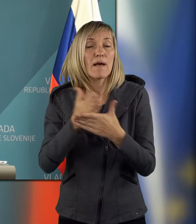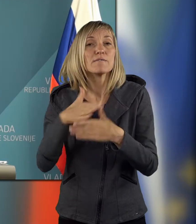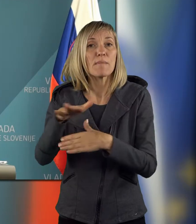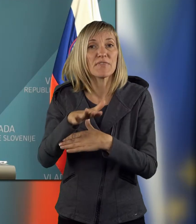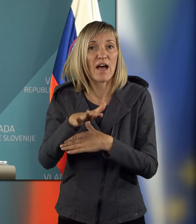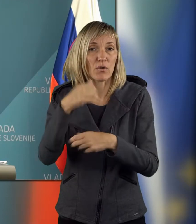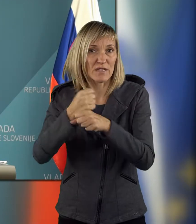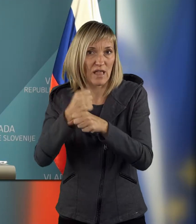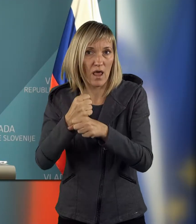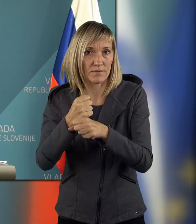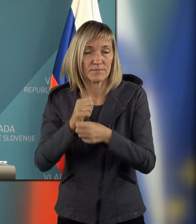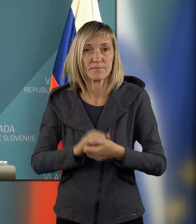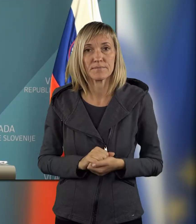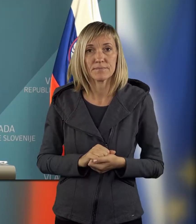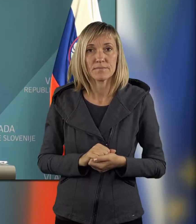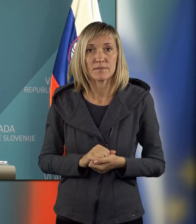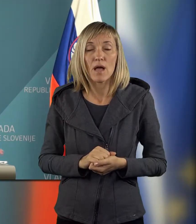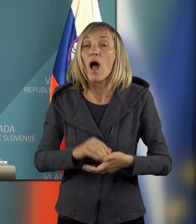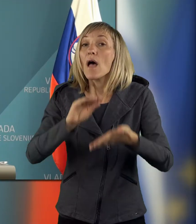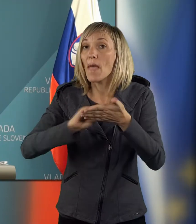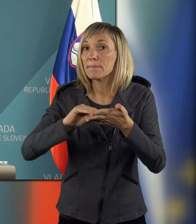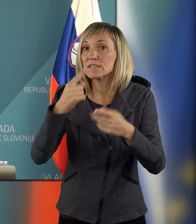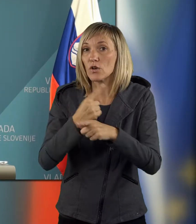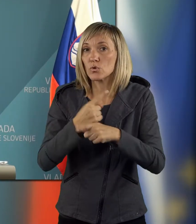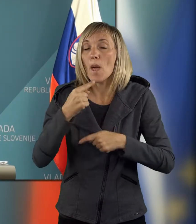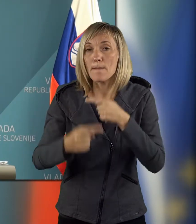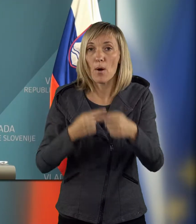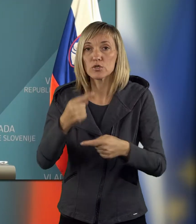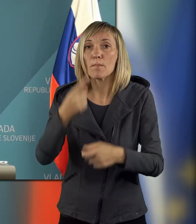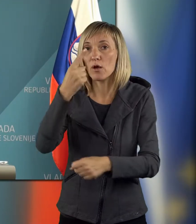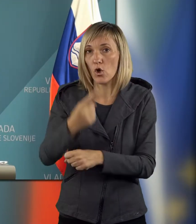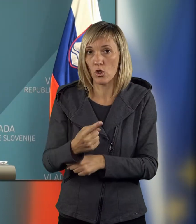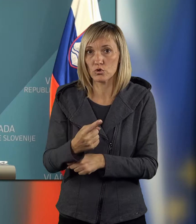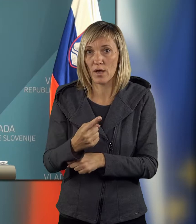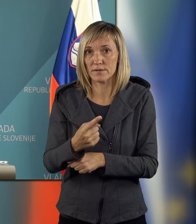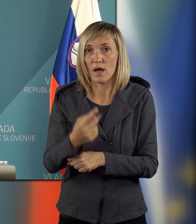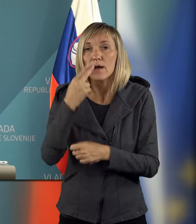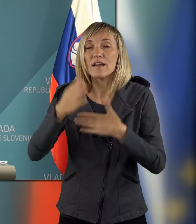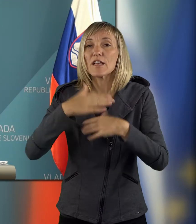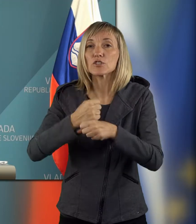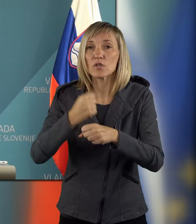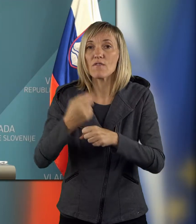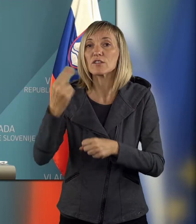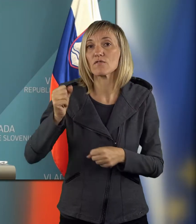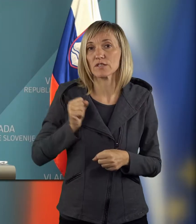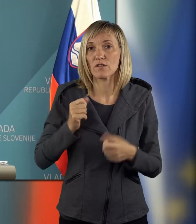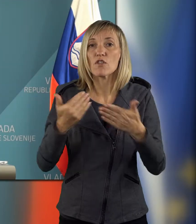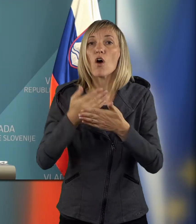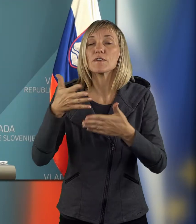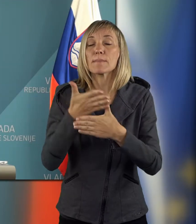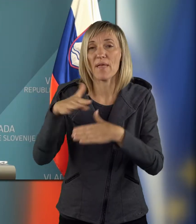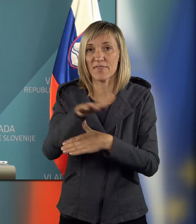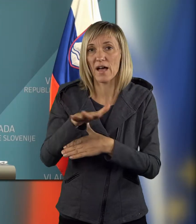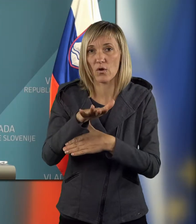mednarodnih operacijah in misijah. Opredeljen je v zakon tudi postopek odločanja o sodelovanju slovenske vojske v novih